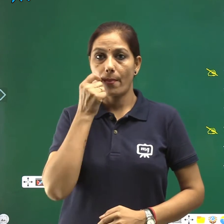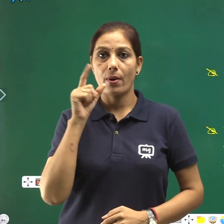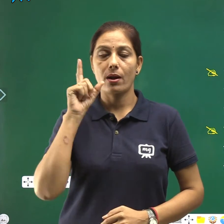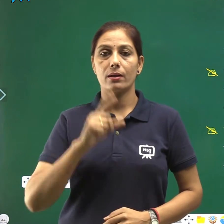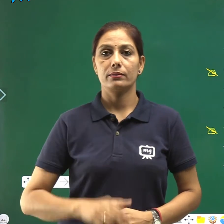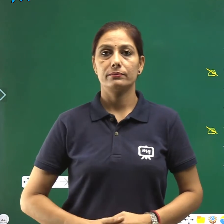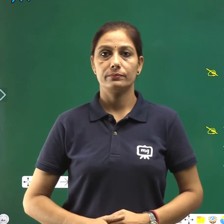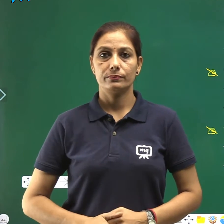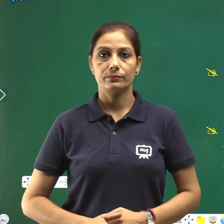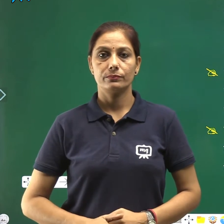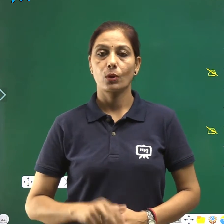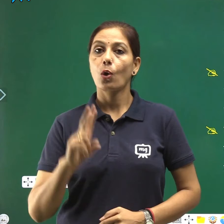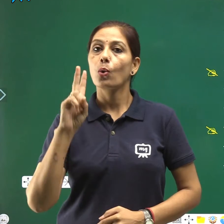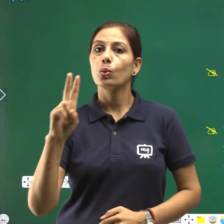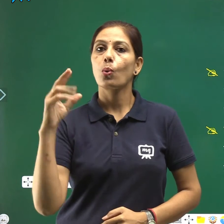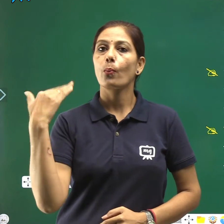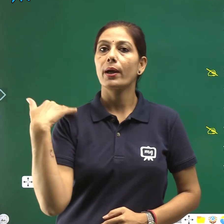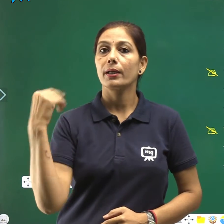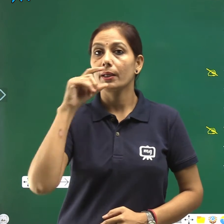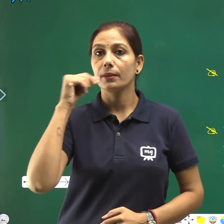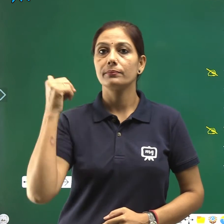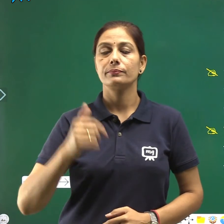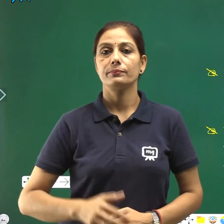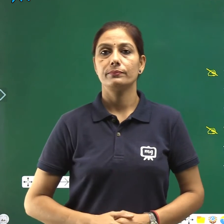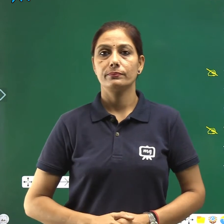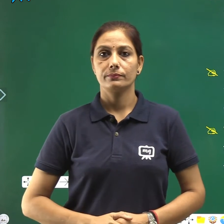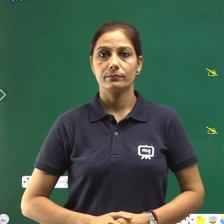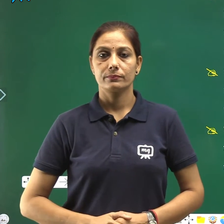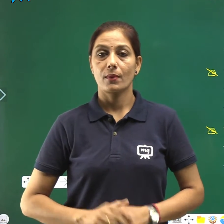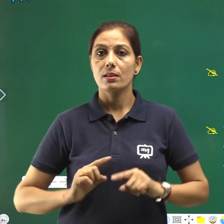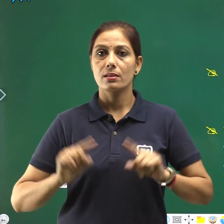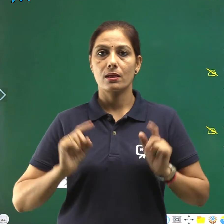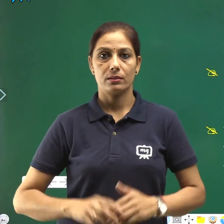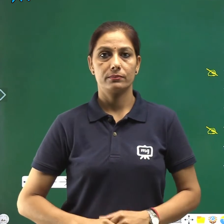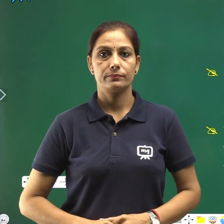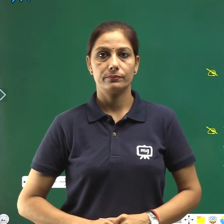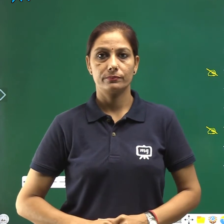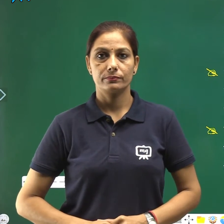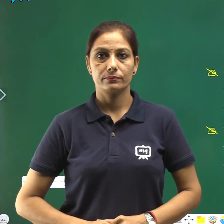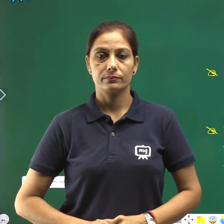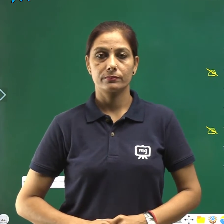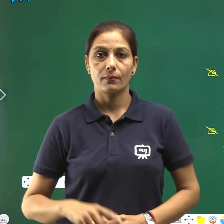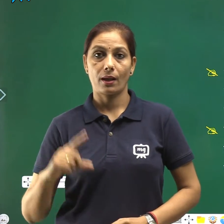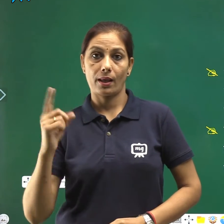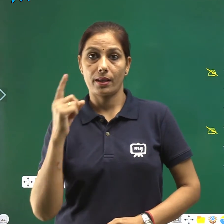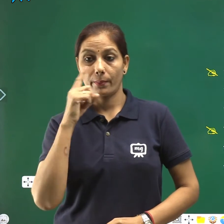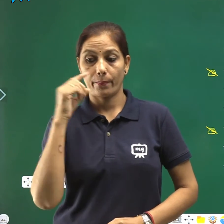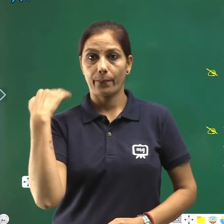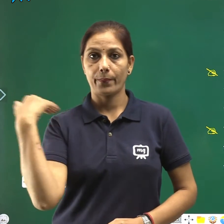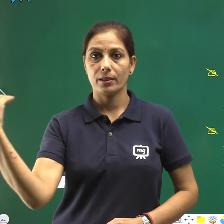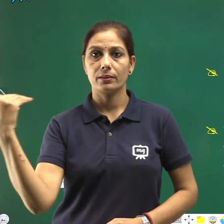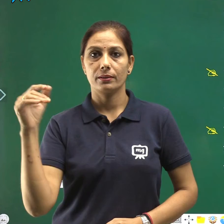दो भाई तथा एक बहिंती